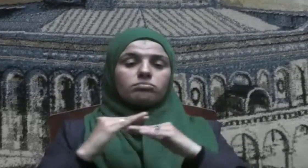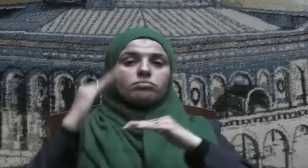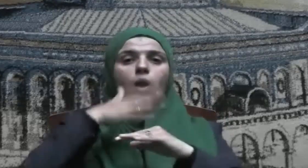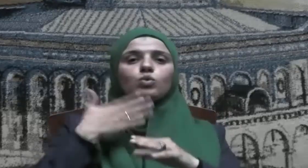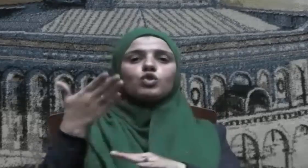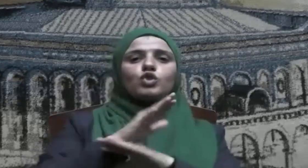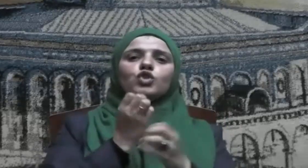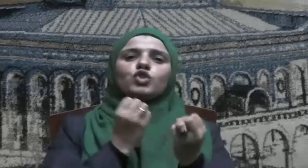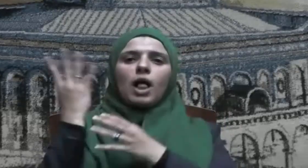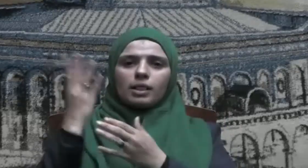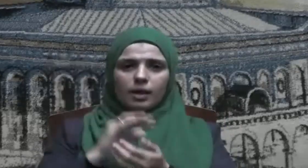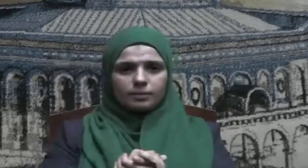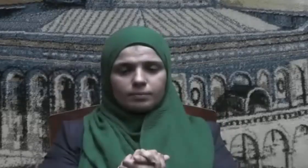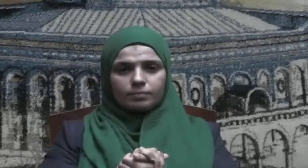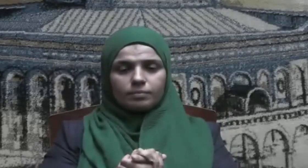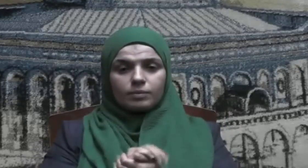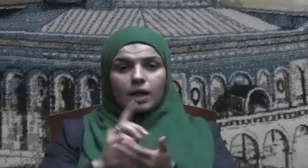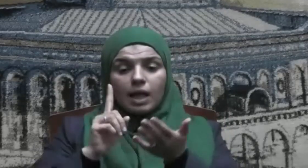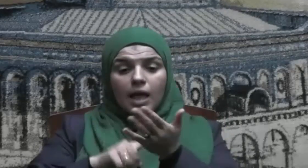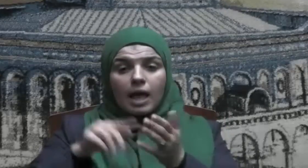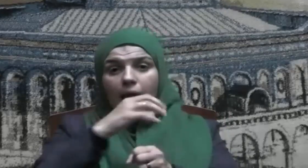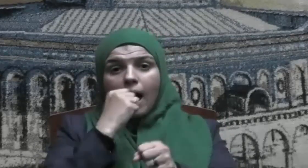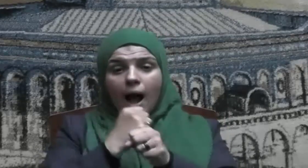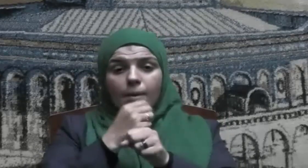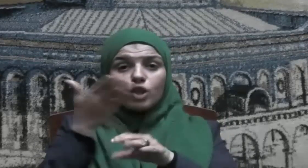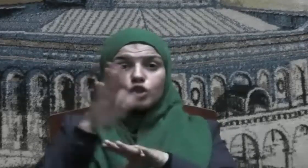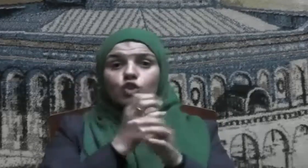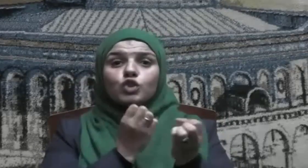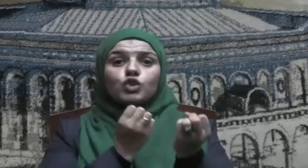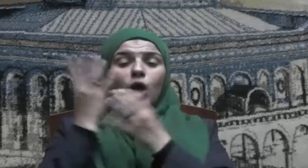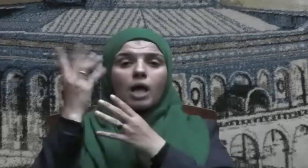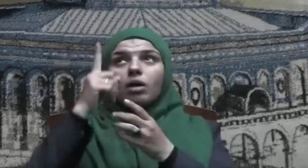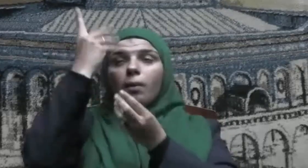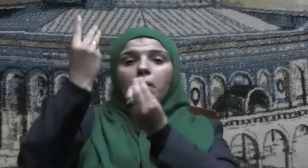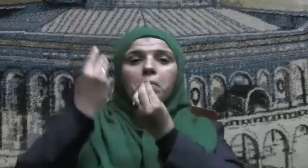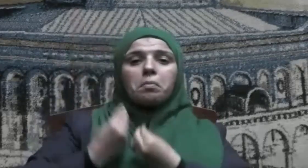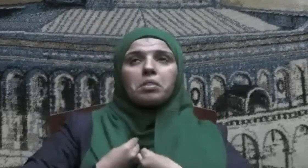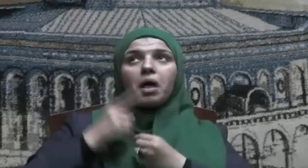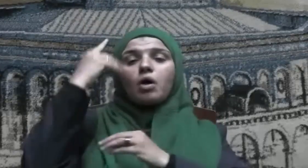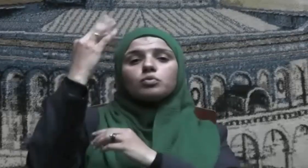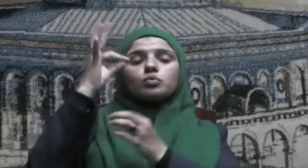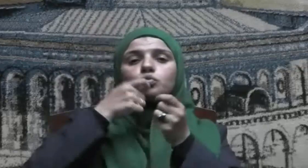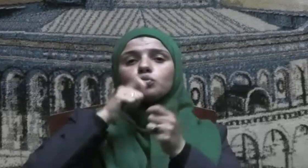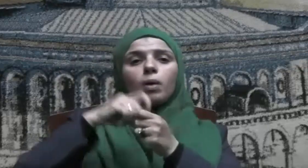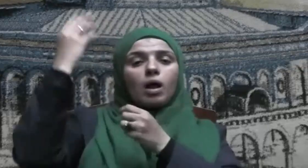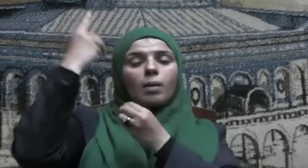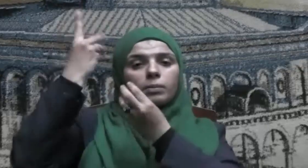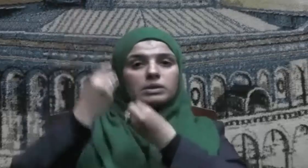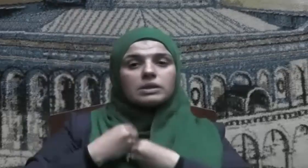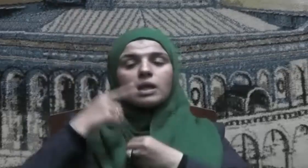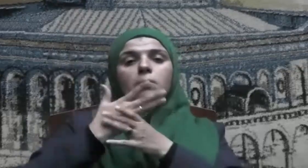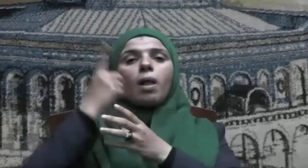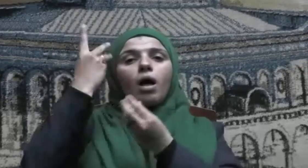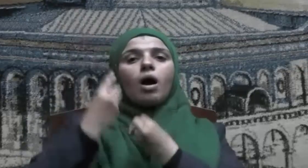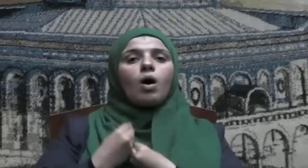إن مقام الشهادة منحة ربانية وهبة إلهية نظر